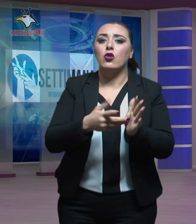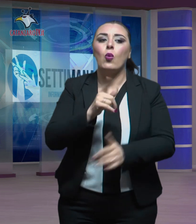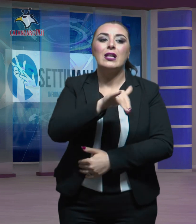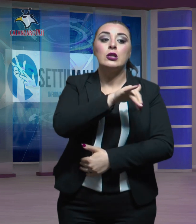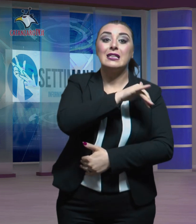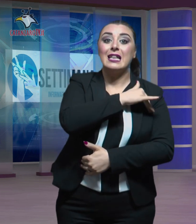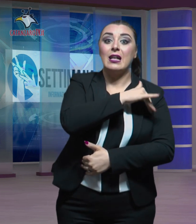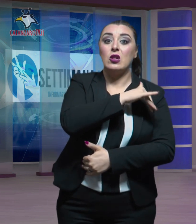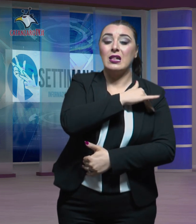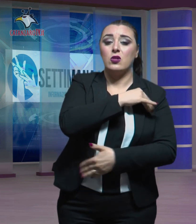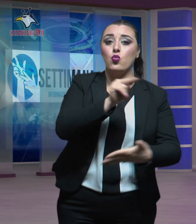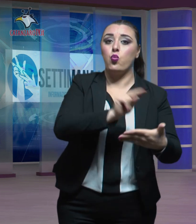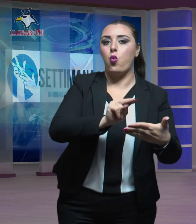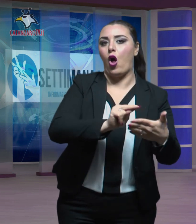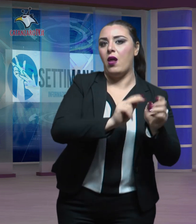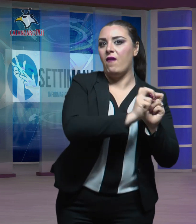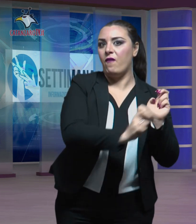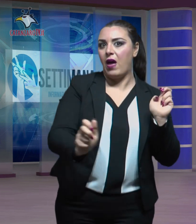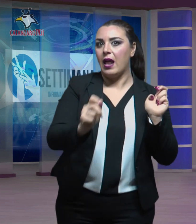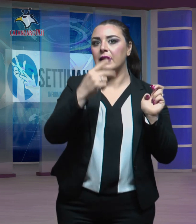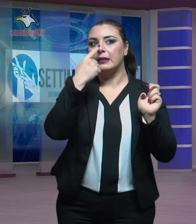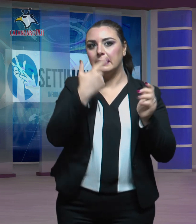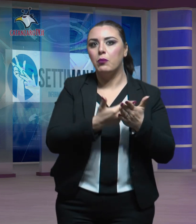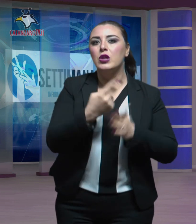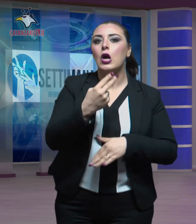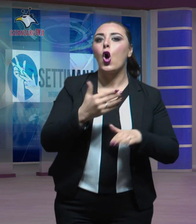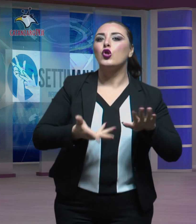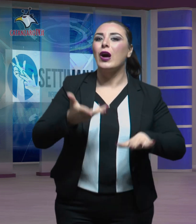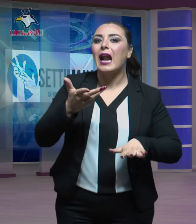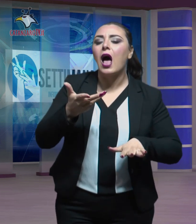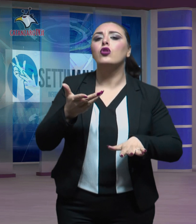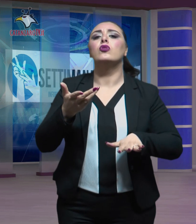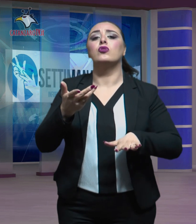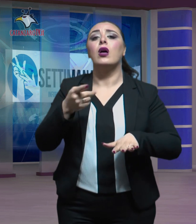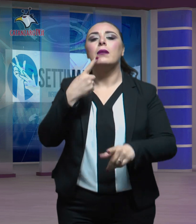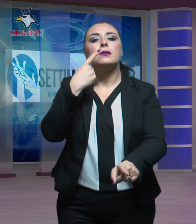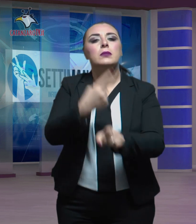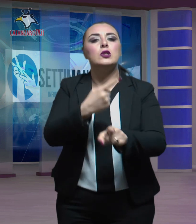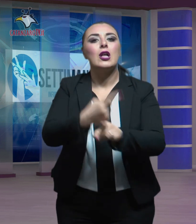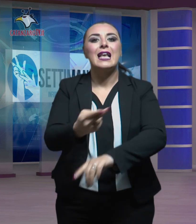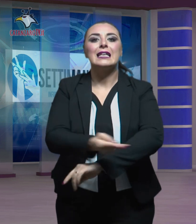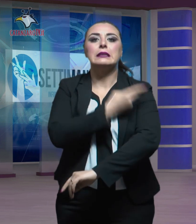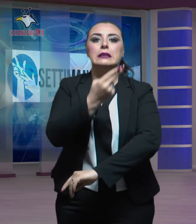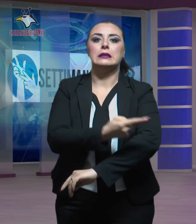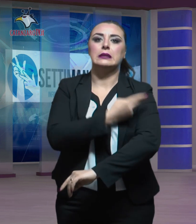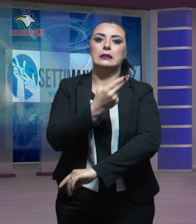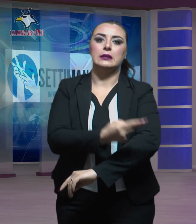scuole secondarie di secondo grado che necessitano di assistenza.